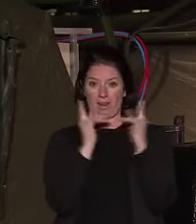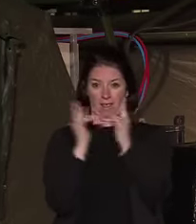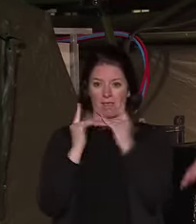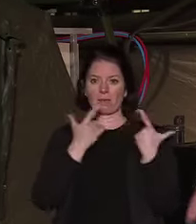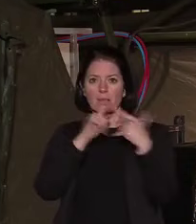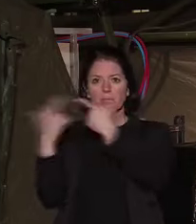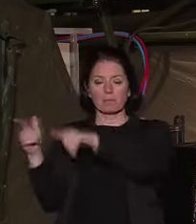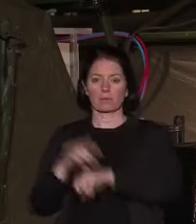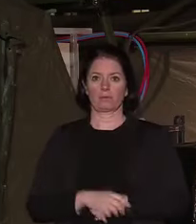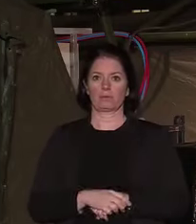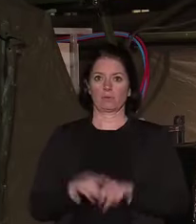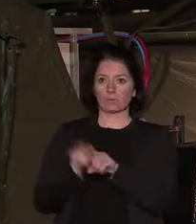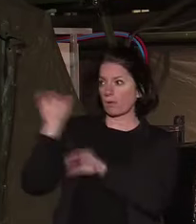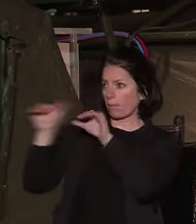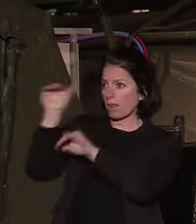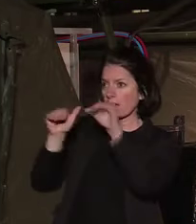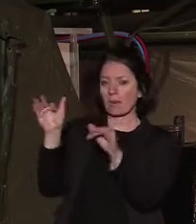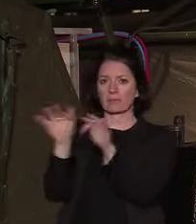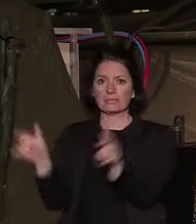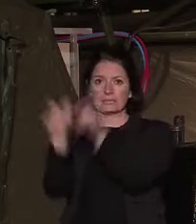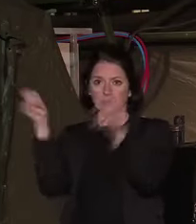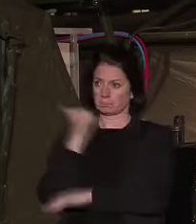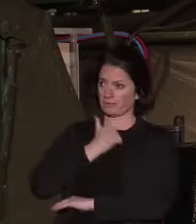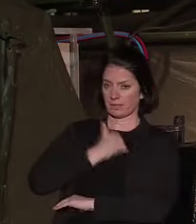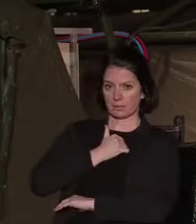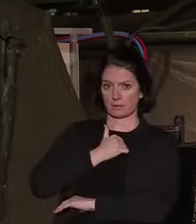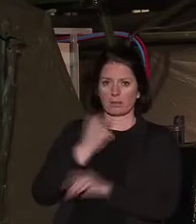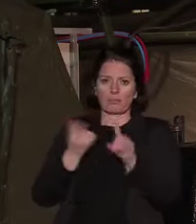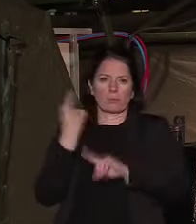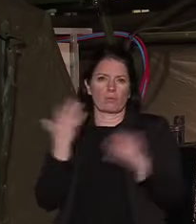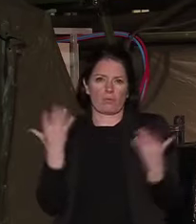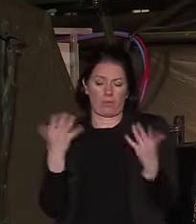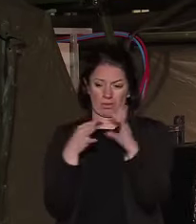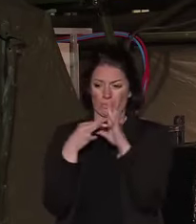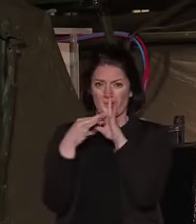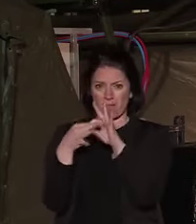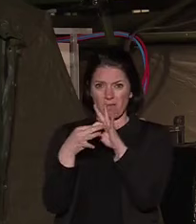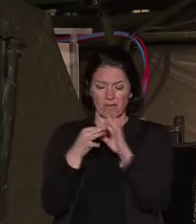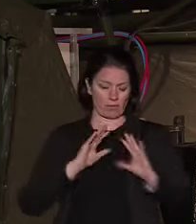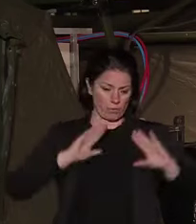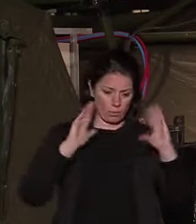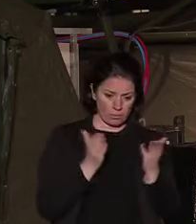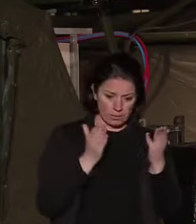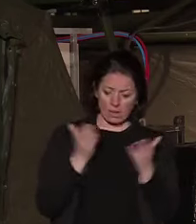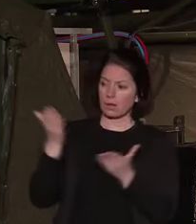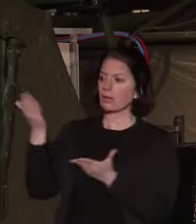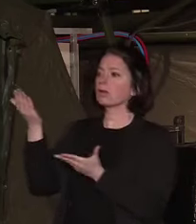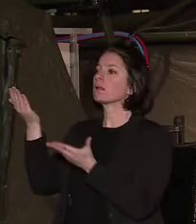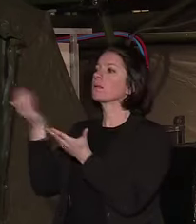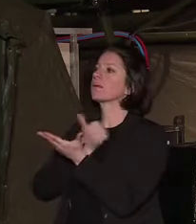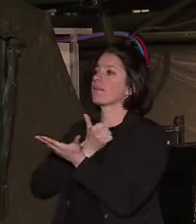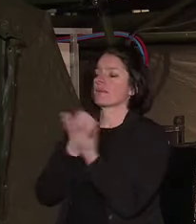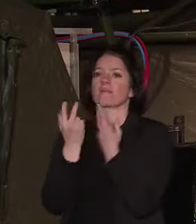mobilisant le secteur privé, faisant jouer toute la solidarité entre l'hôpital, le secteur privé et la ville.